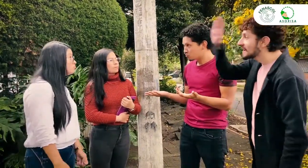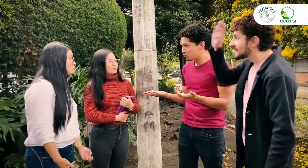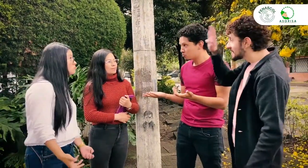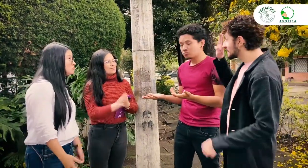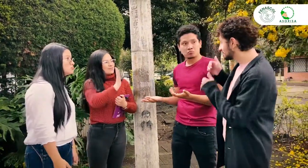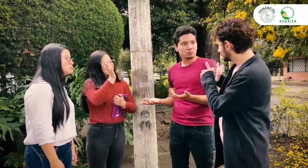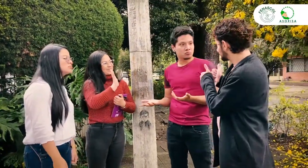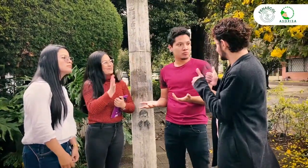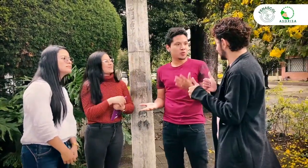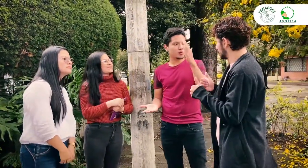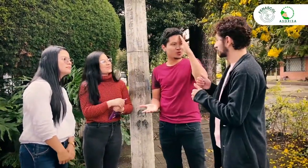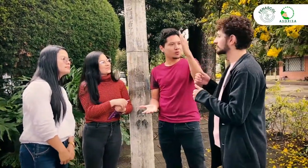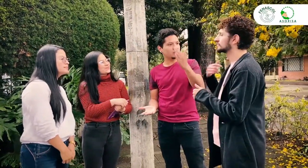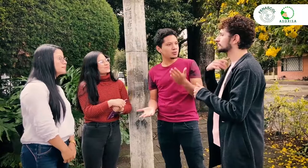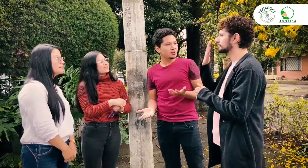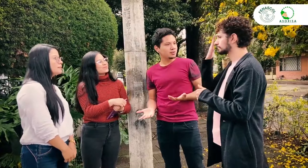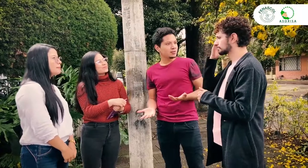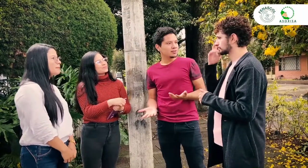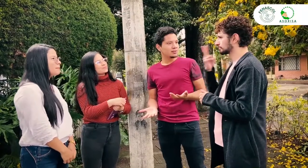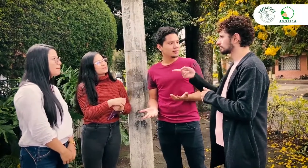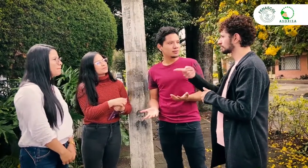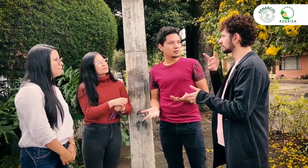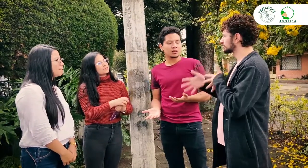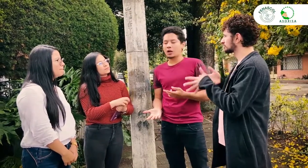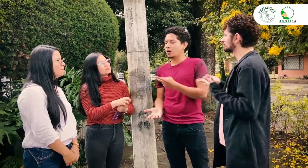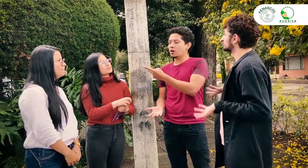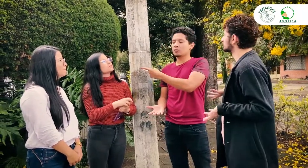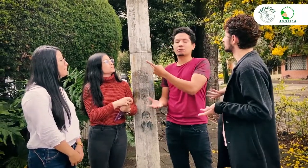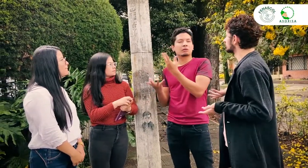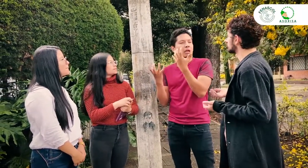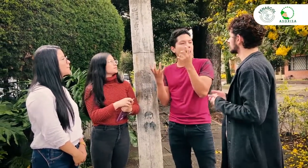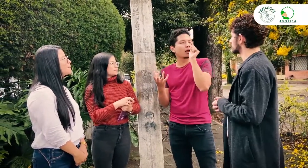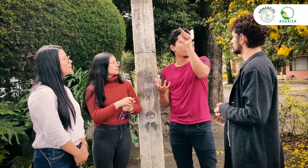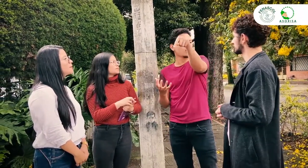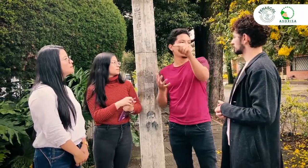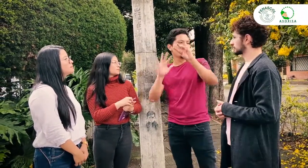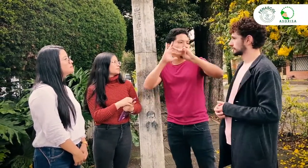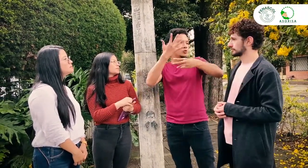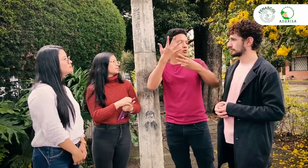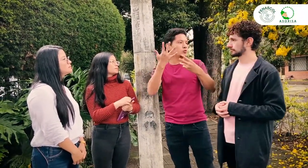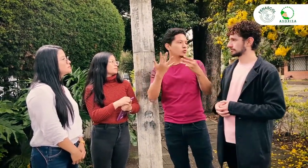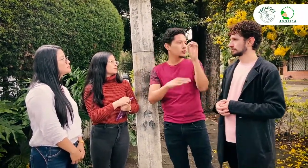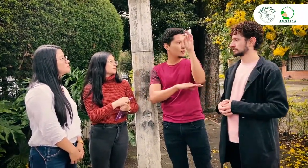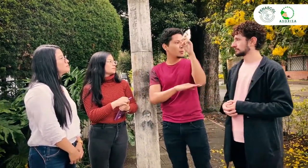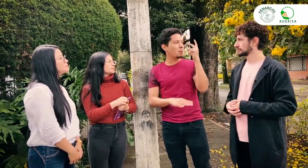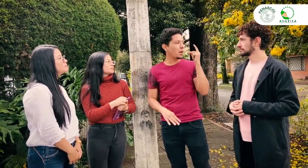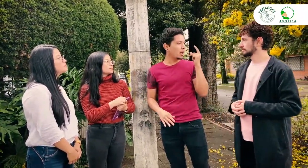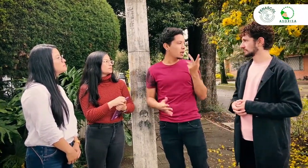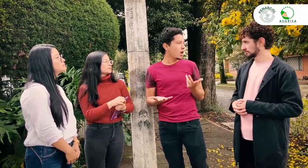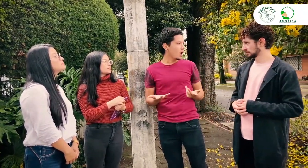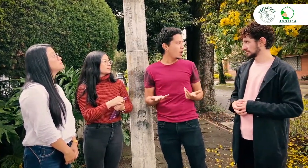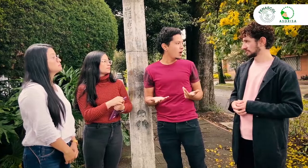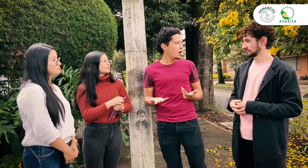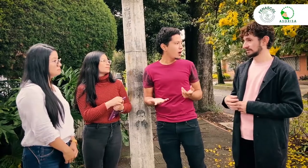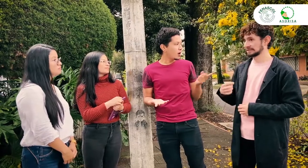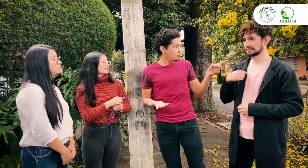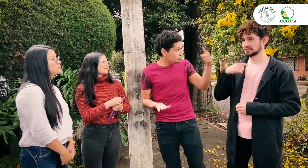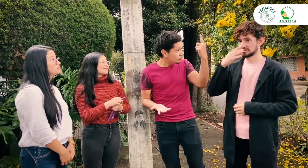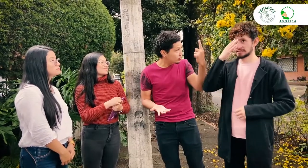¡Hola! ¡Hola! ¿Qué más? ¿Bien? ¿De qué hablan? No pude ver. Ah, estamos hablando de ir al congreso en Pereira. Yo